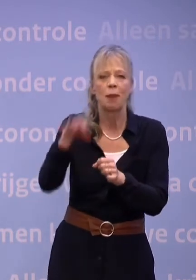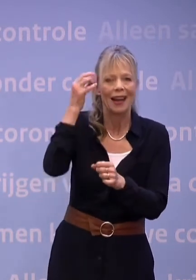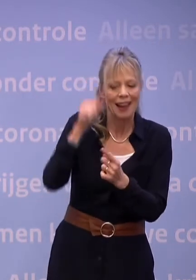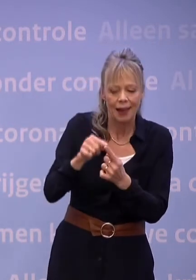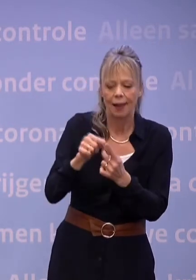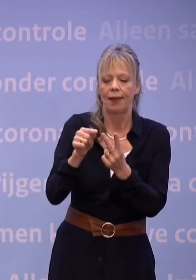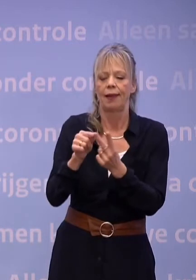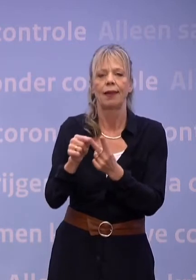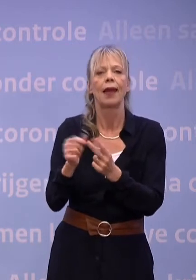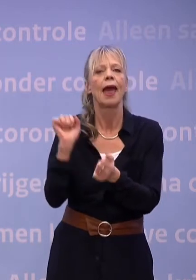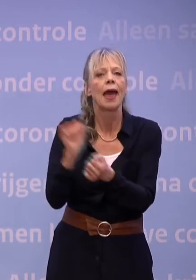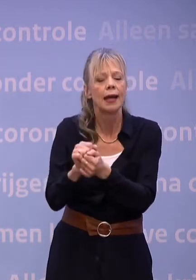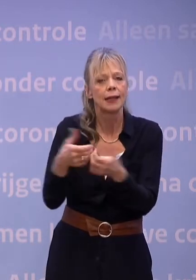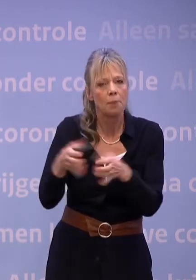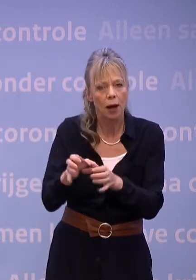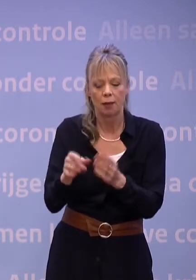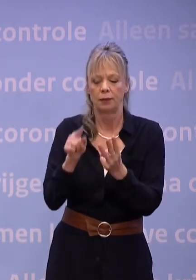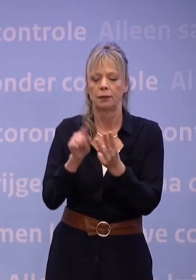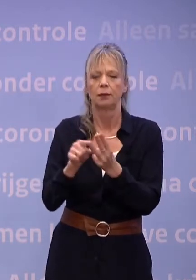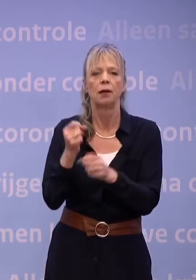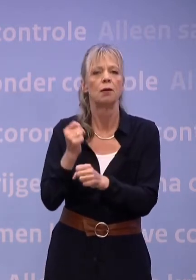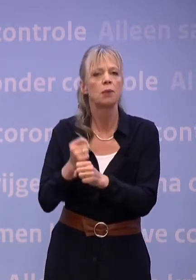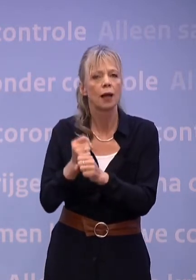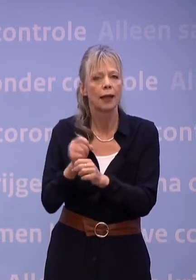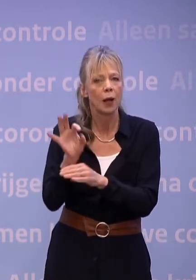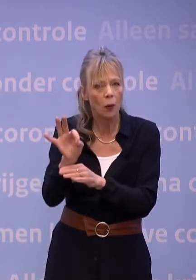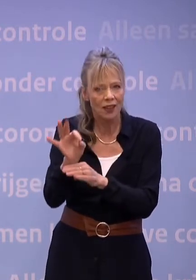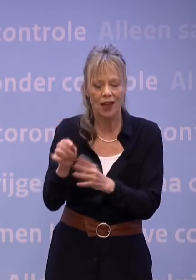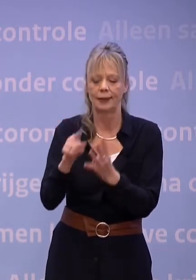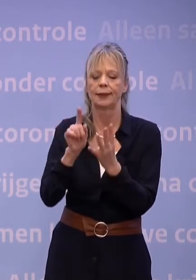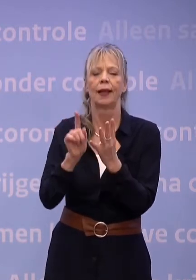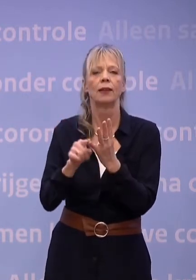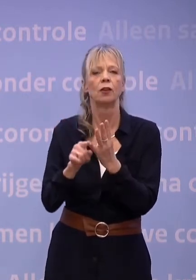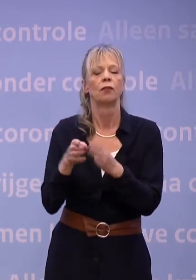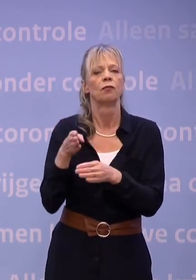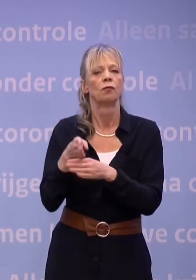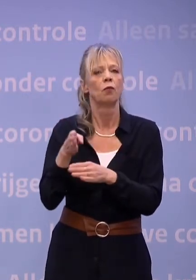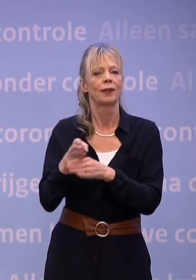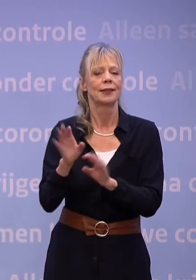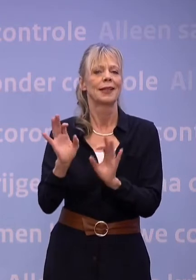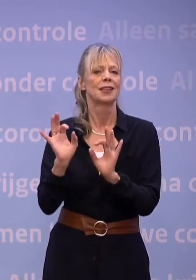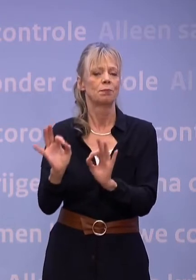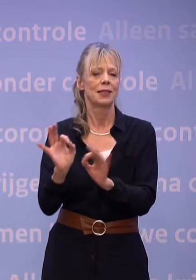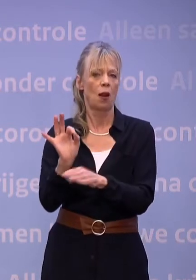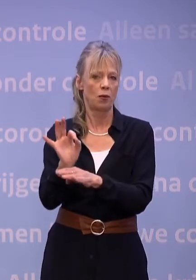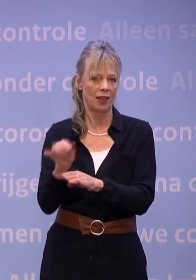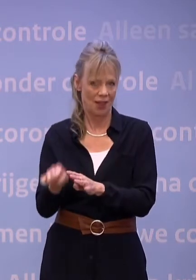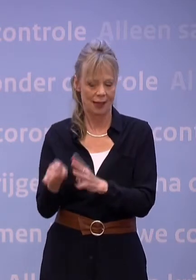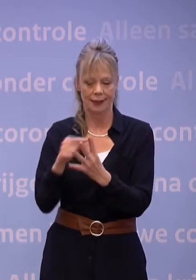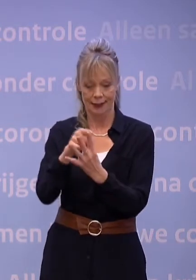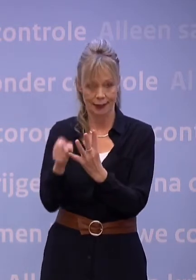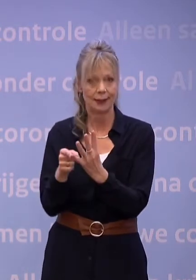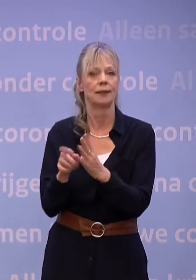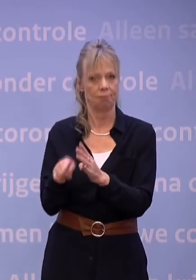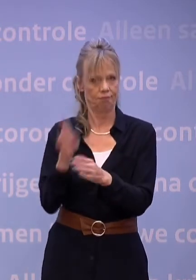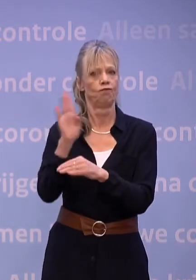examenklassen, praktijkonderwijs en het voortgezet speciaal onderwijs. Wel moeten leerlingen vanaf